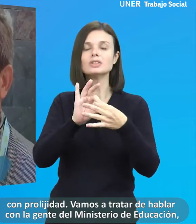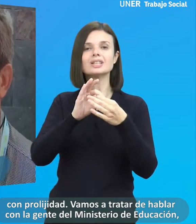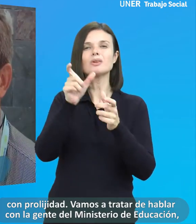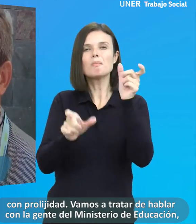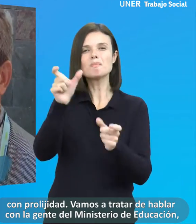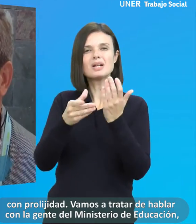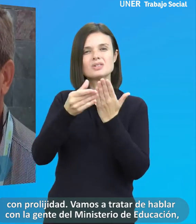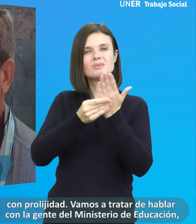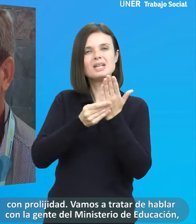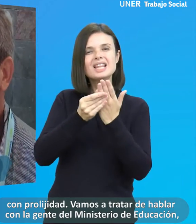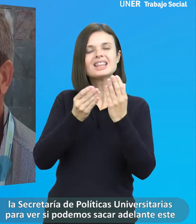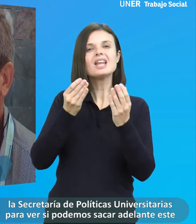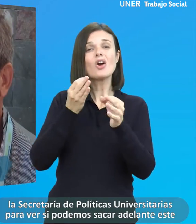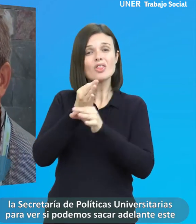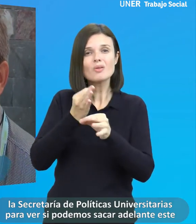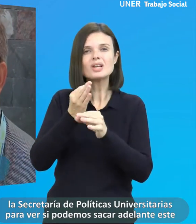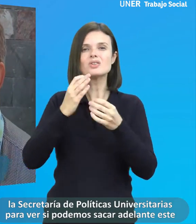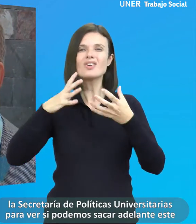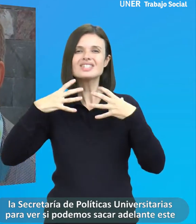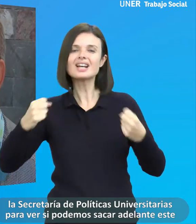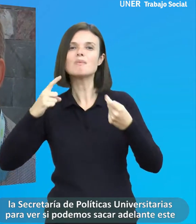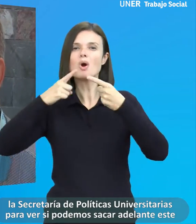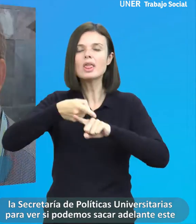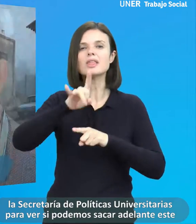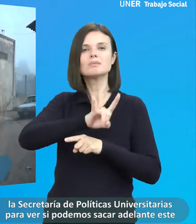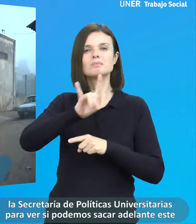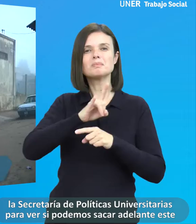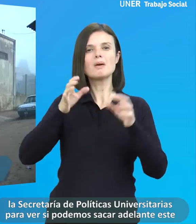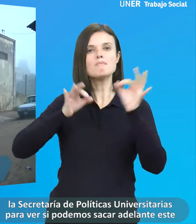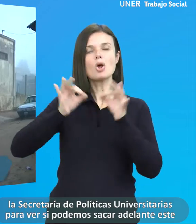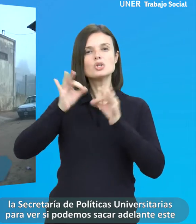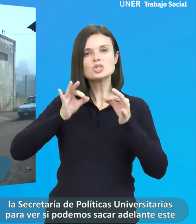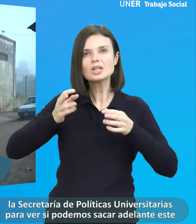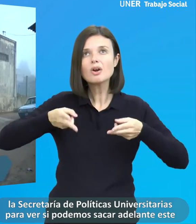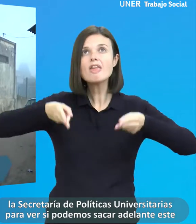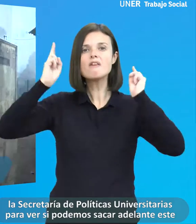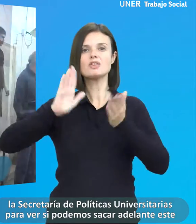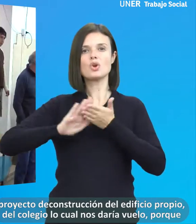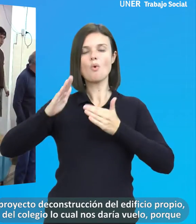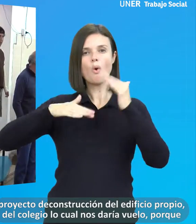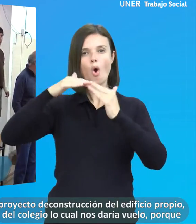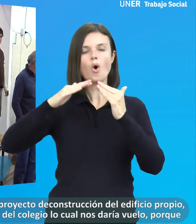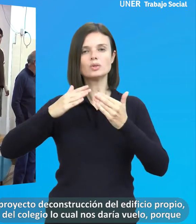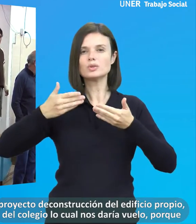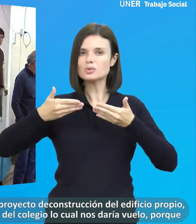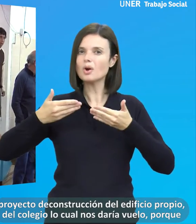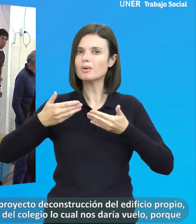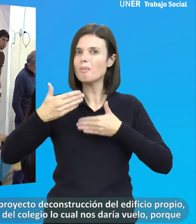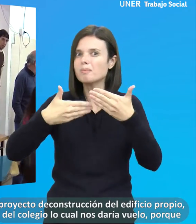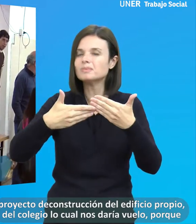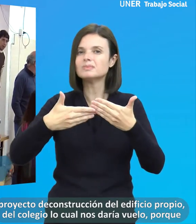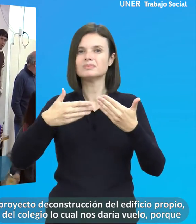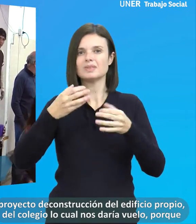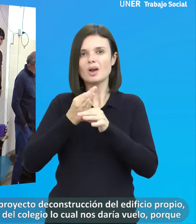Ministerio de Educación, la Secretaría de Política Universitaria, para ver si podemos sacar adelante este proyecto de construcción del edificio propio del